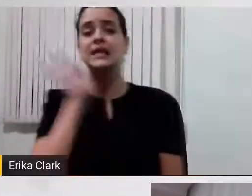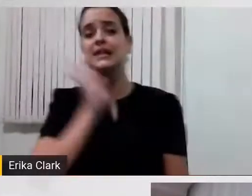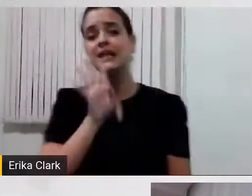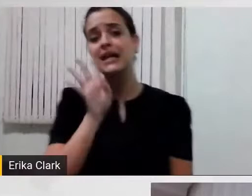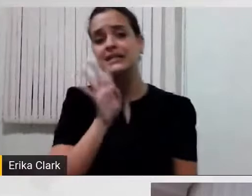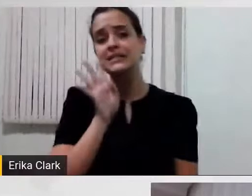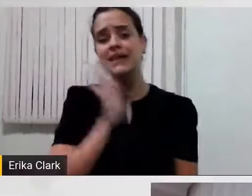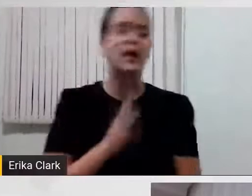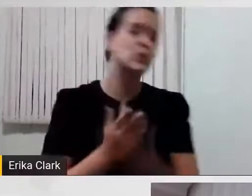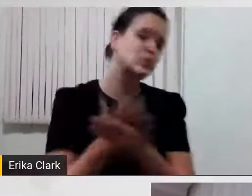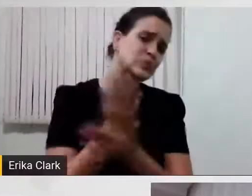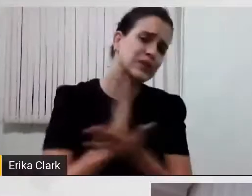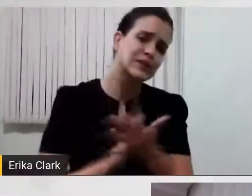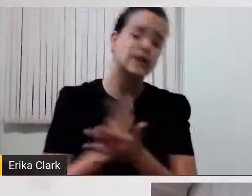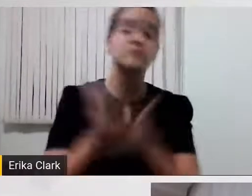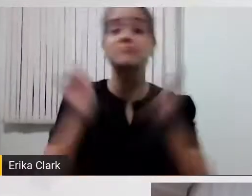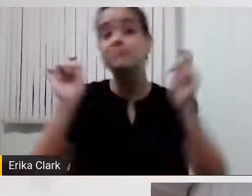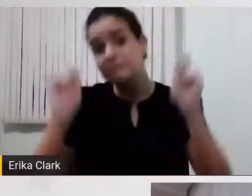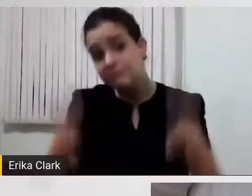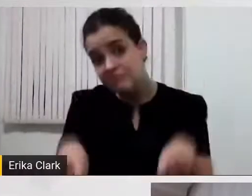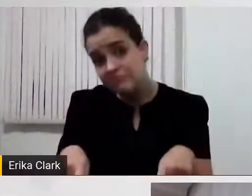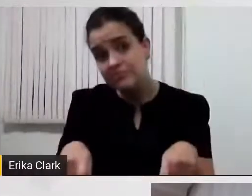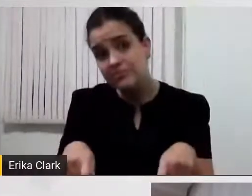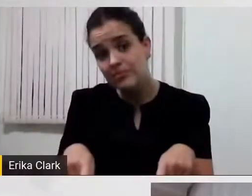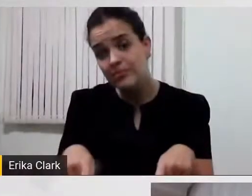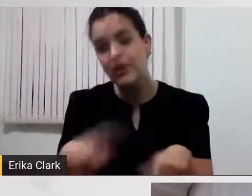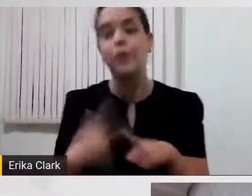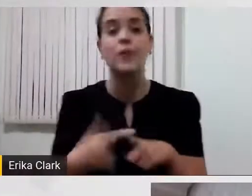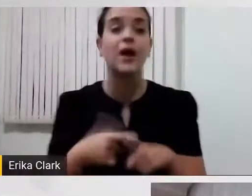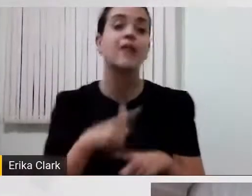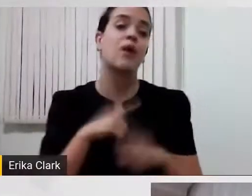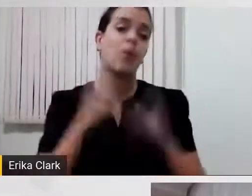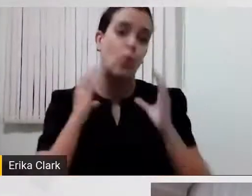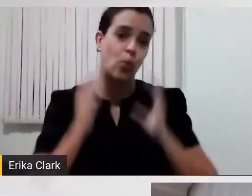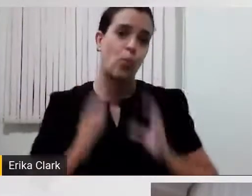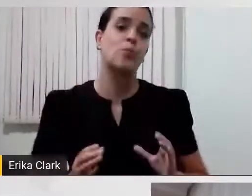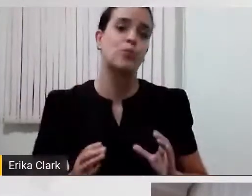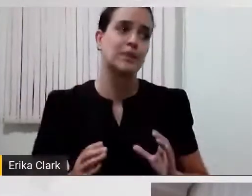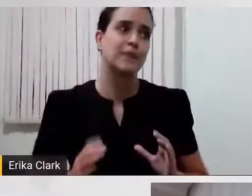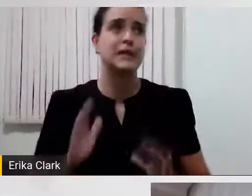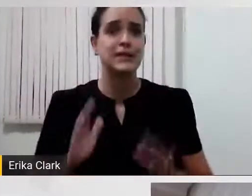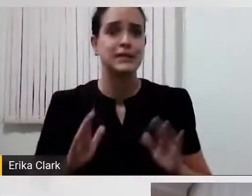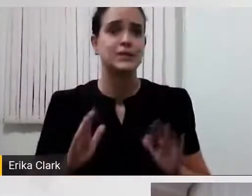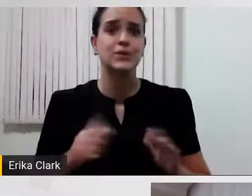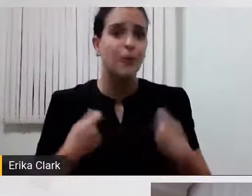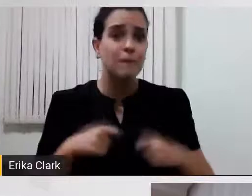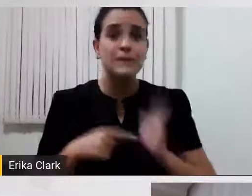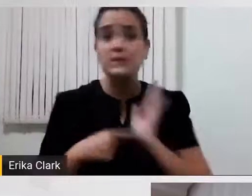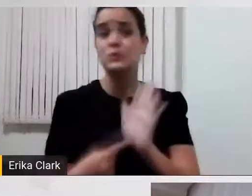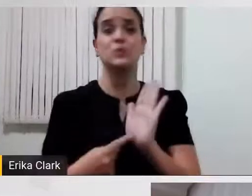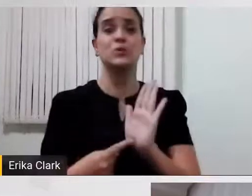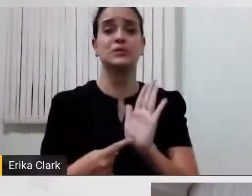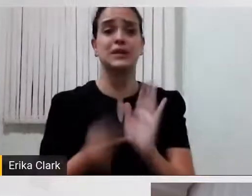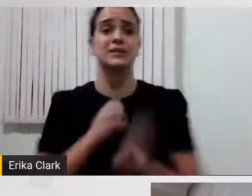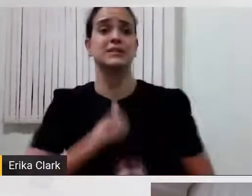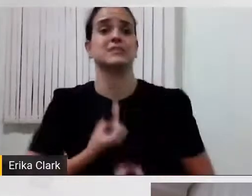chato, porque às vezes vem um comportamento inadequado porque eu não estou conseguindo expressar o que eu quero expressar.